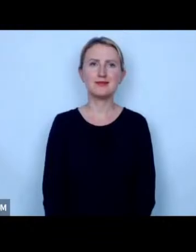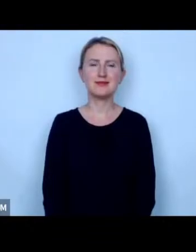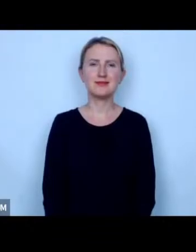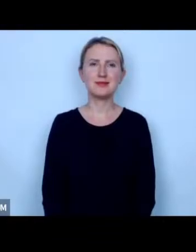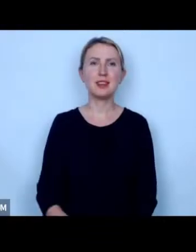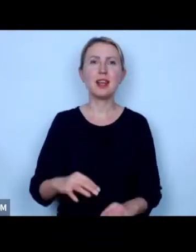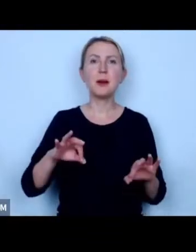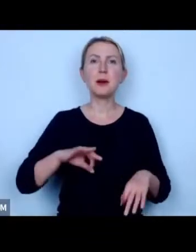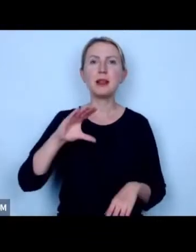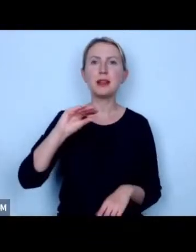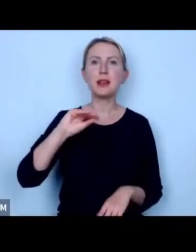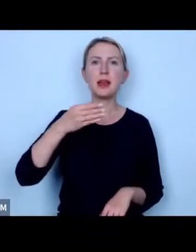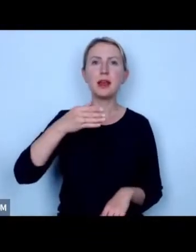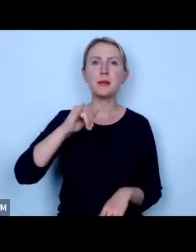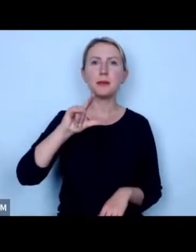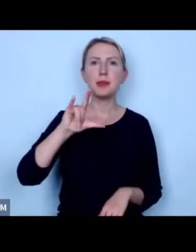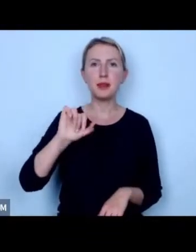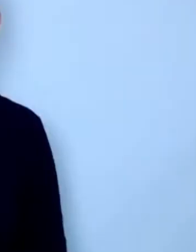pani Emilio proszę